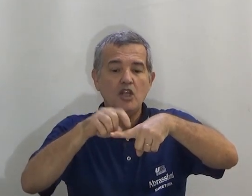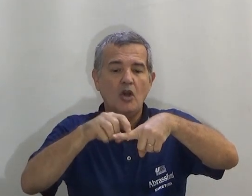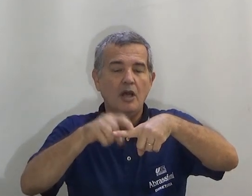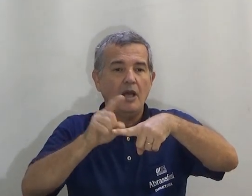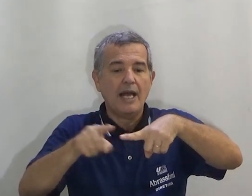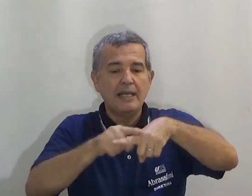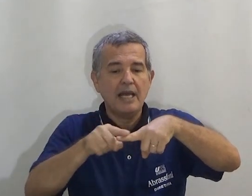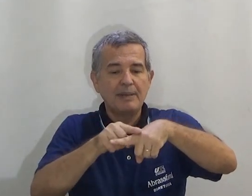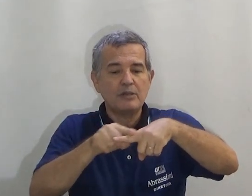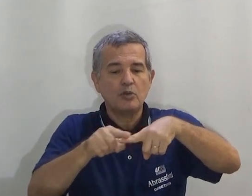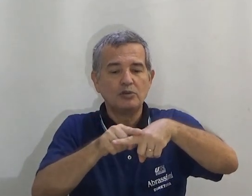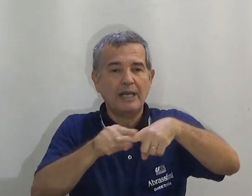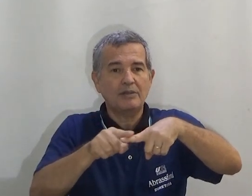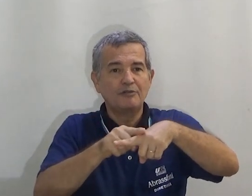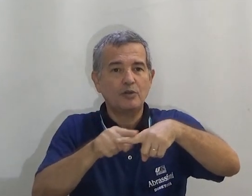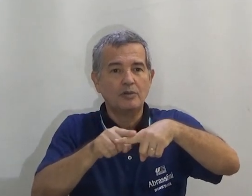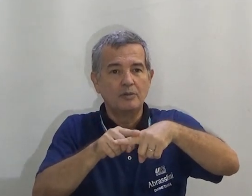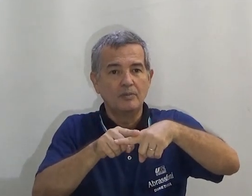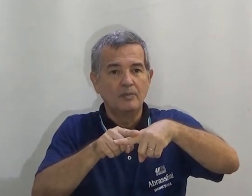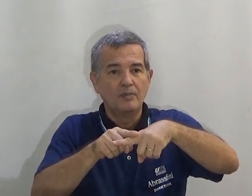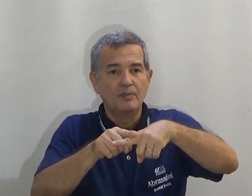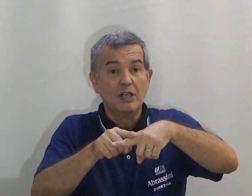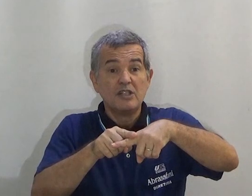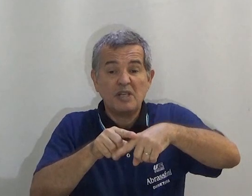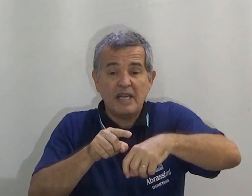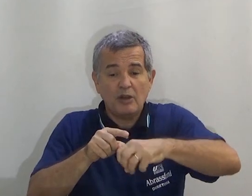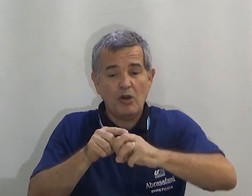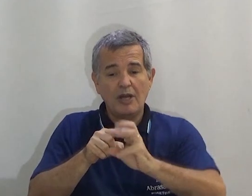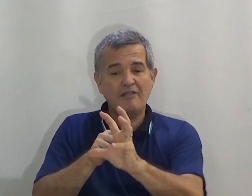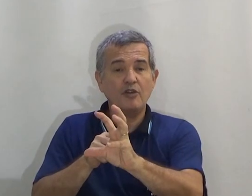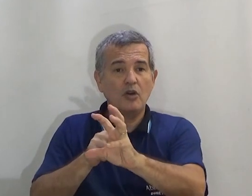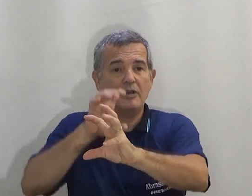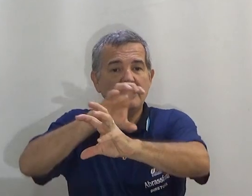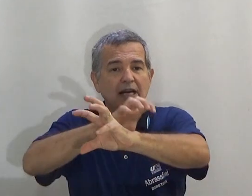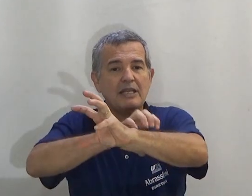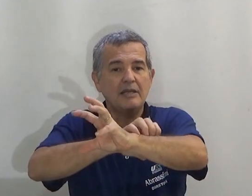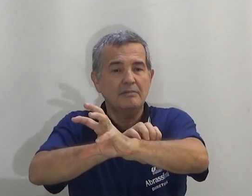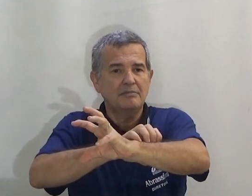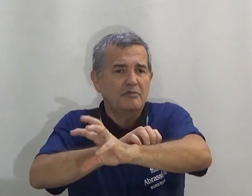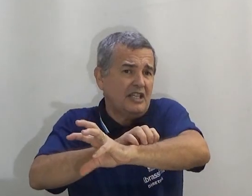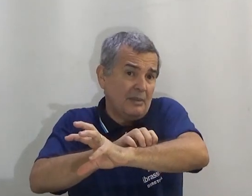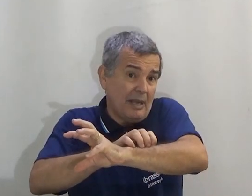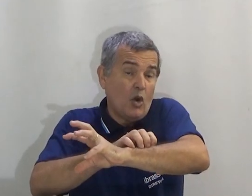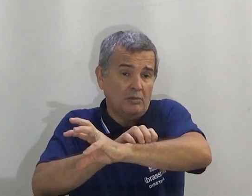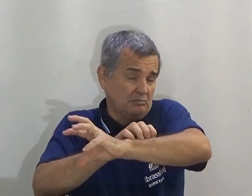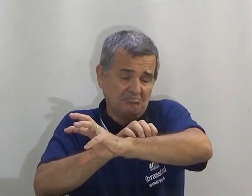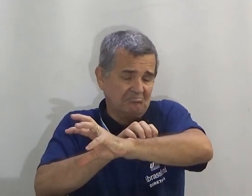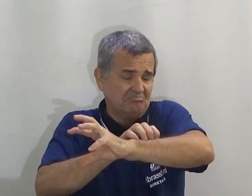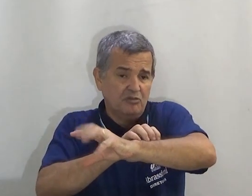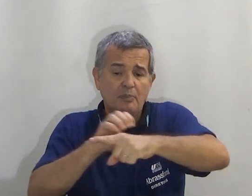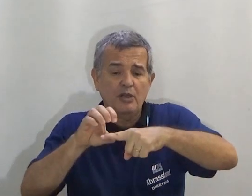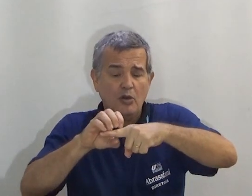Aqui. Aqui representou o talo da flor. Se eu quiser ainda colocar a flor. E aqui. Fica até melhor.